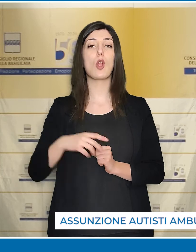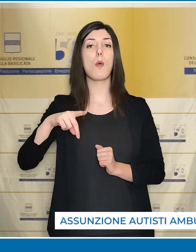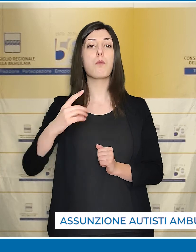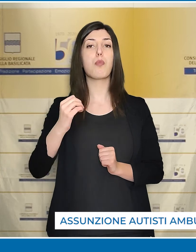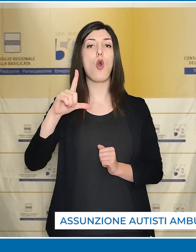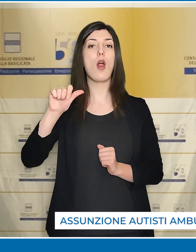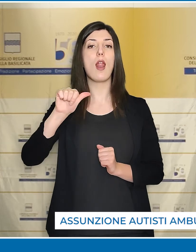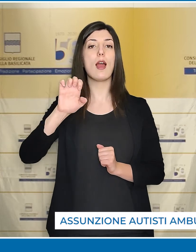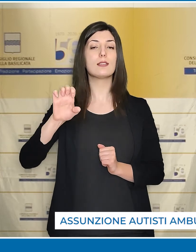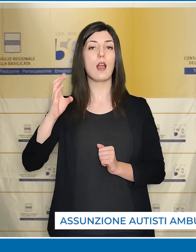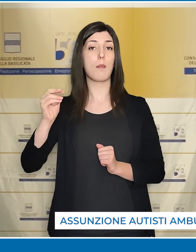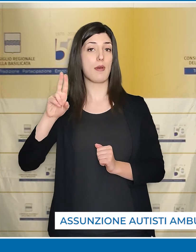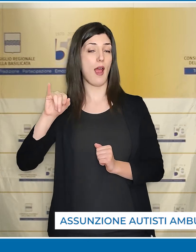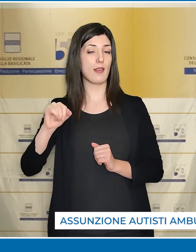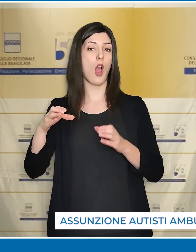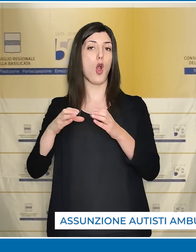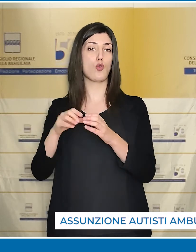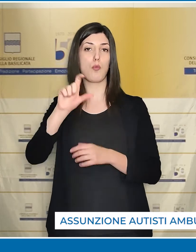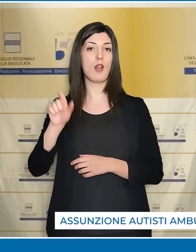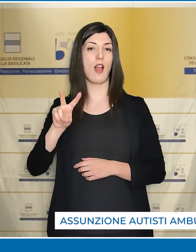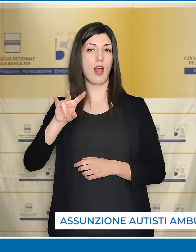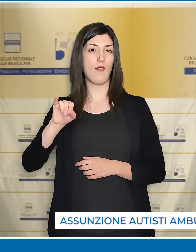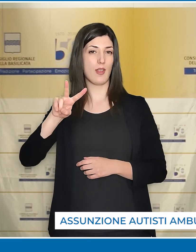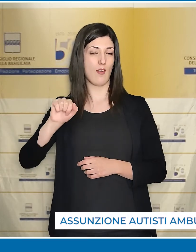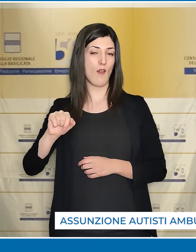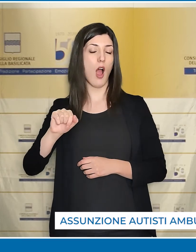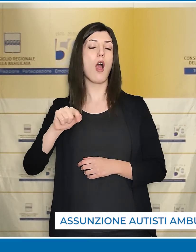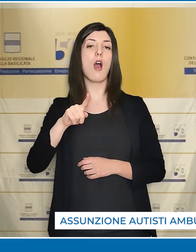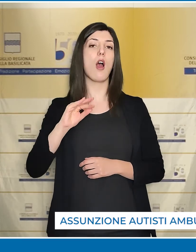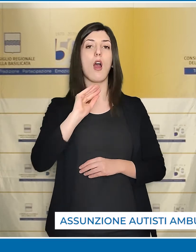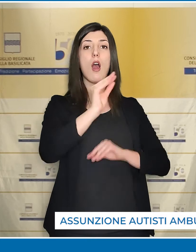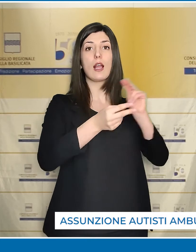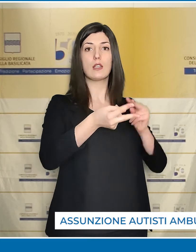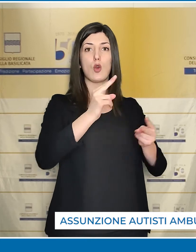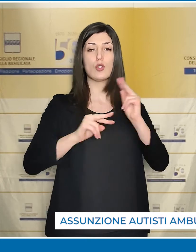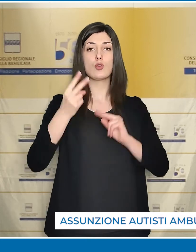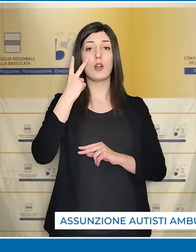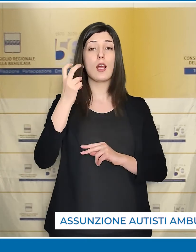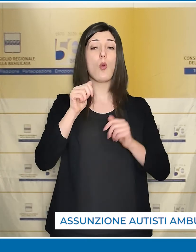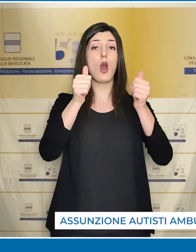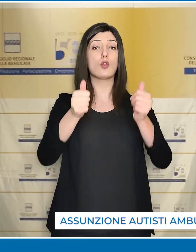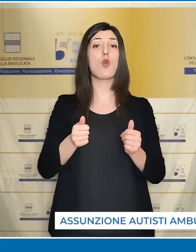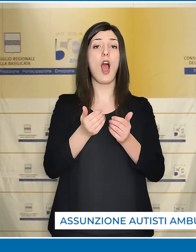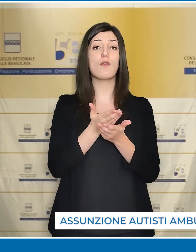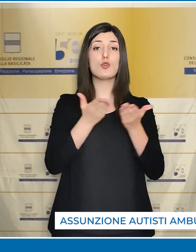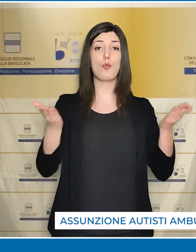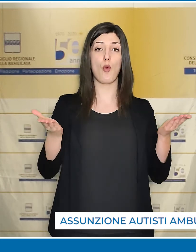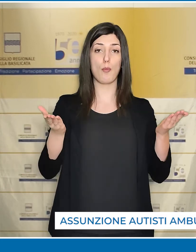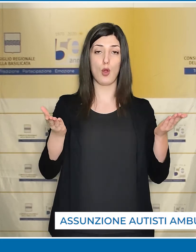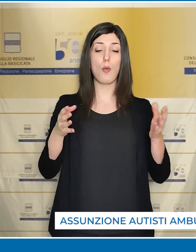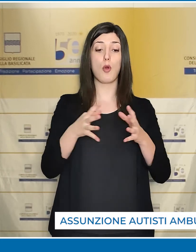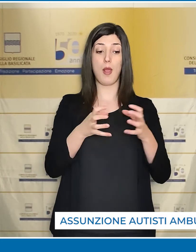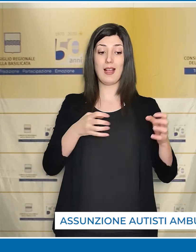Interrogazione di Polese e Braia di Italia Viva sull'avviso pubblico indetto dall